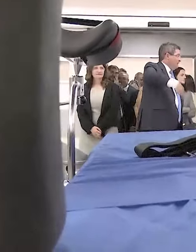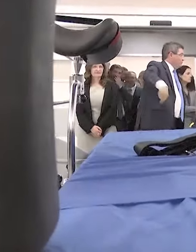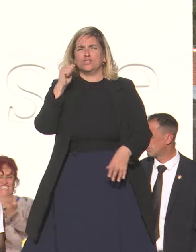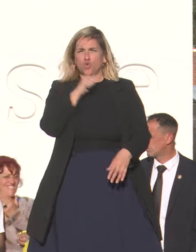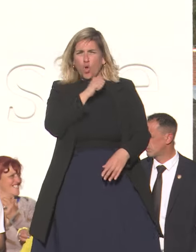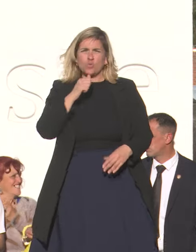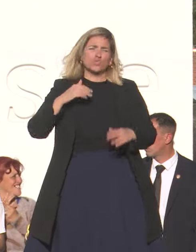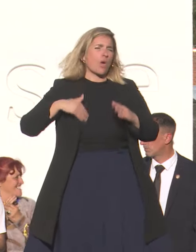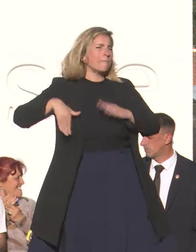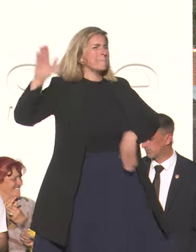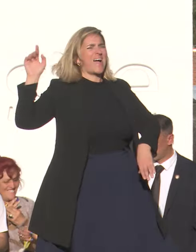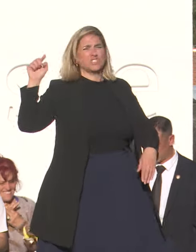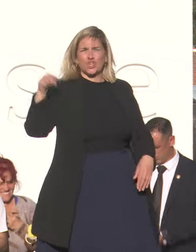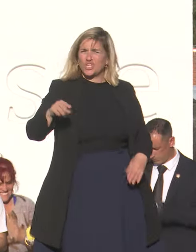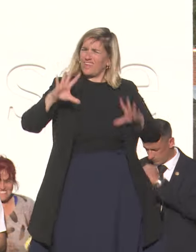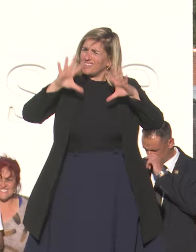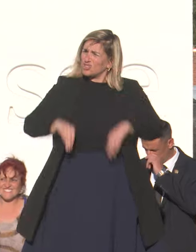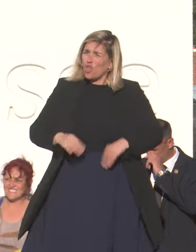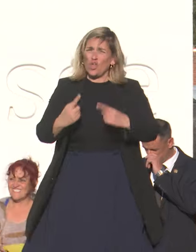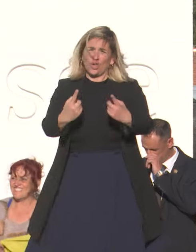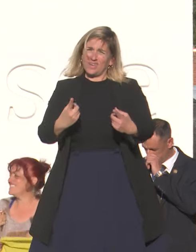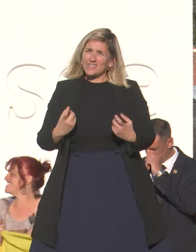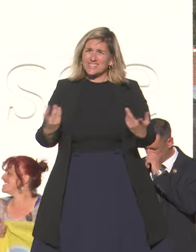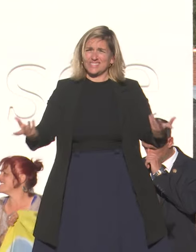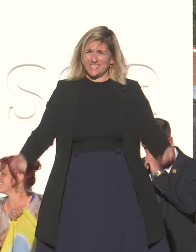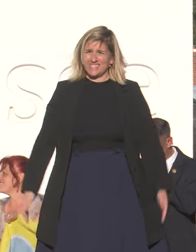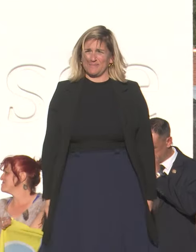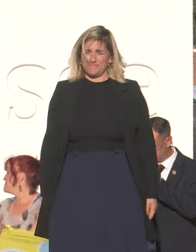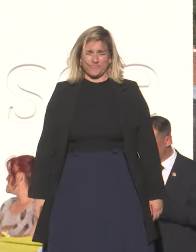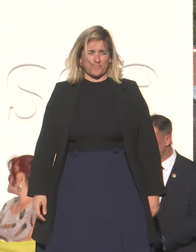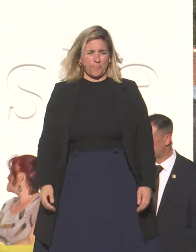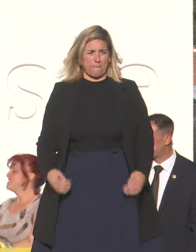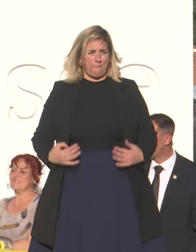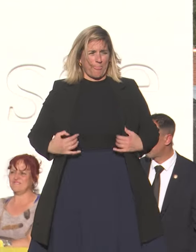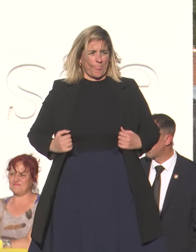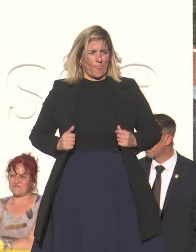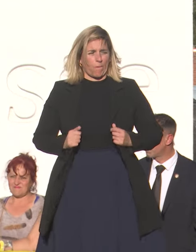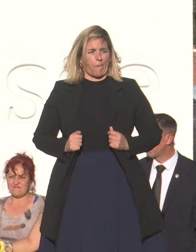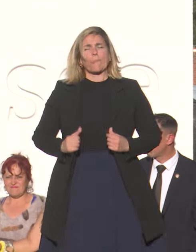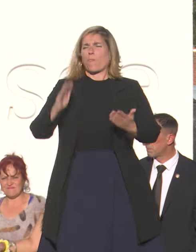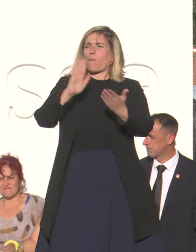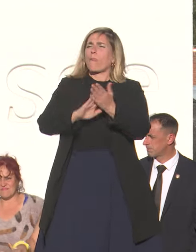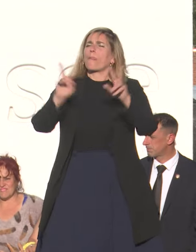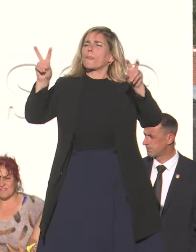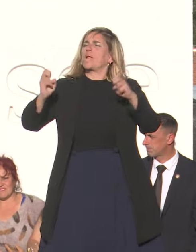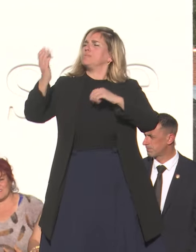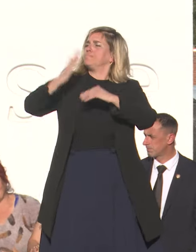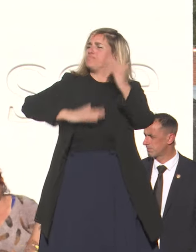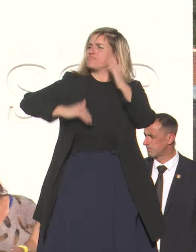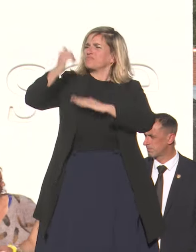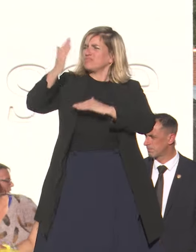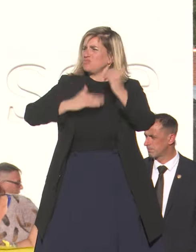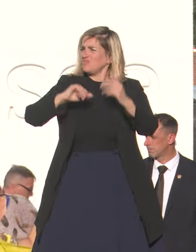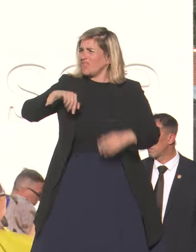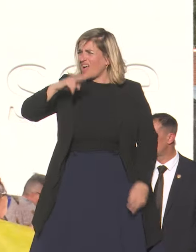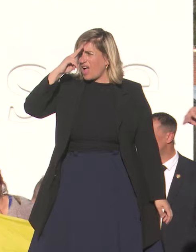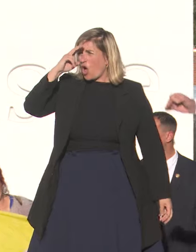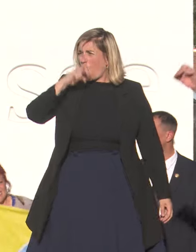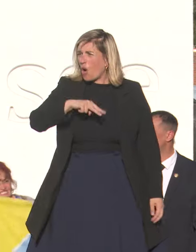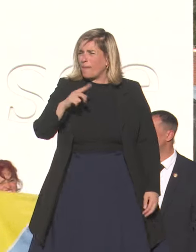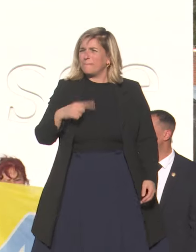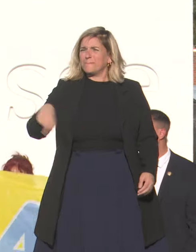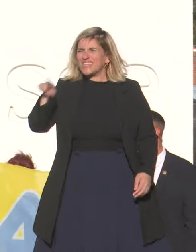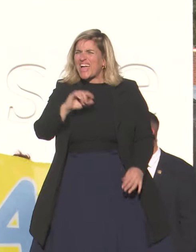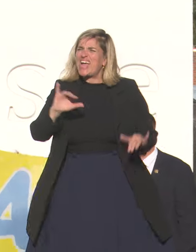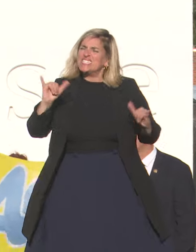que tienen. En cuanto a la obra de este hospital, fue planificada desde un 100